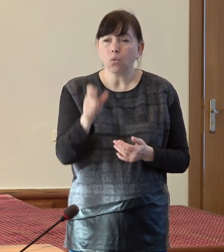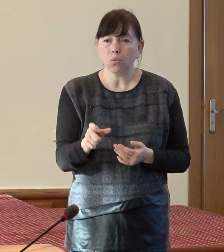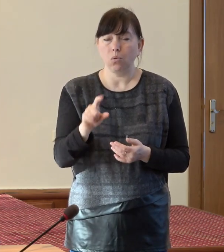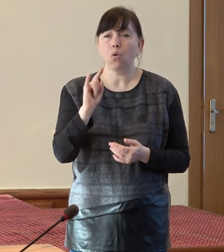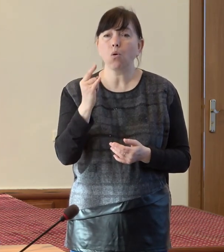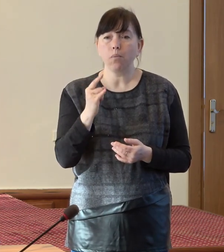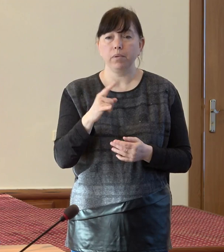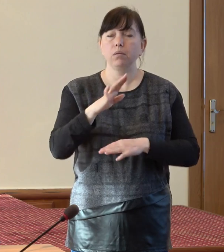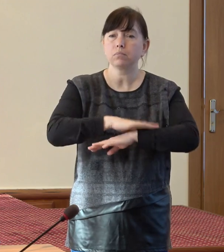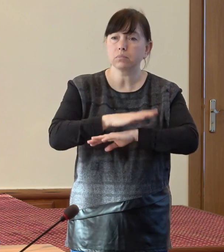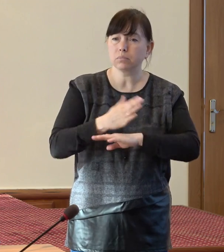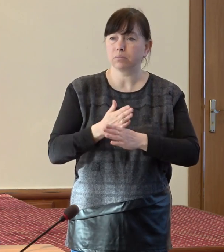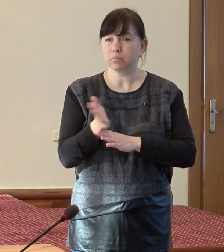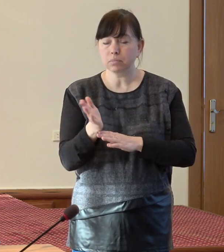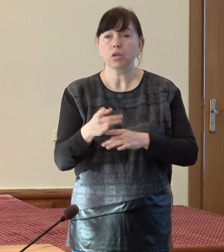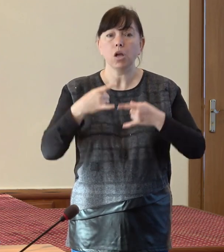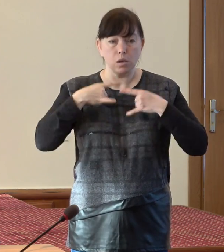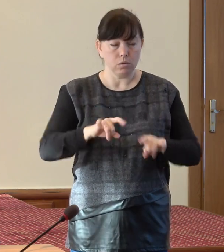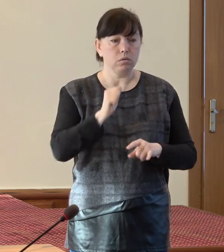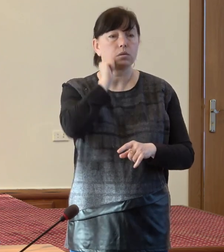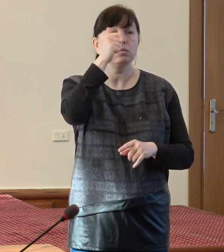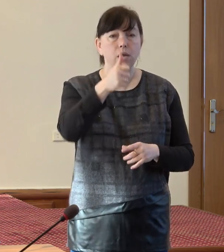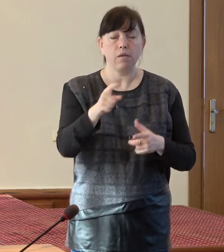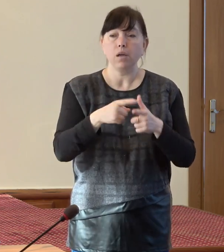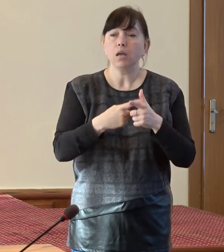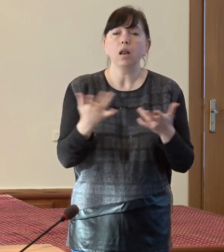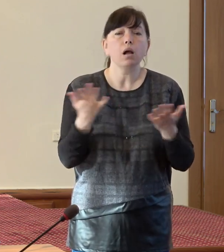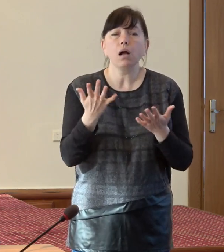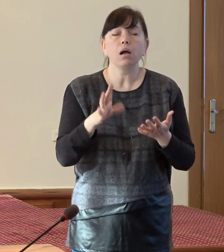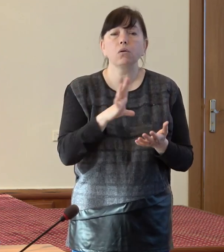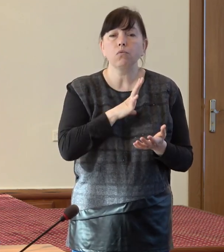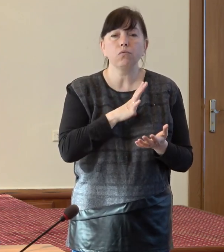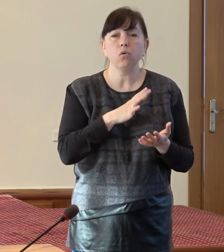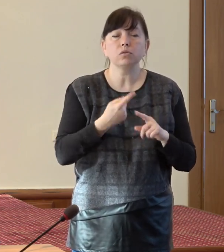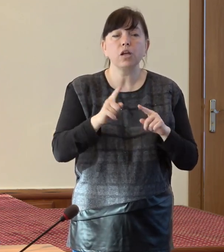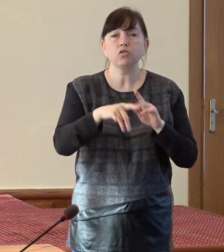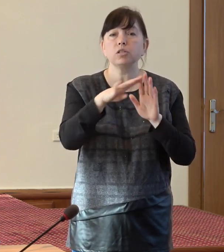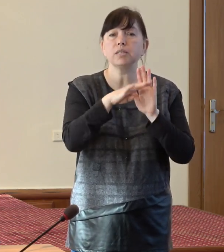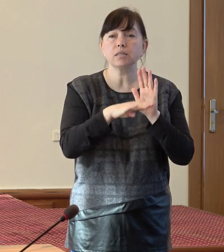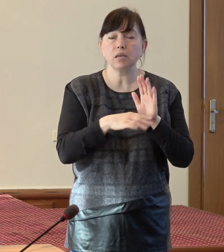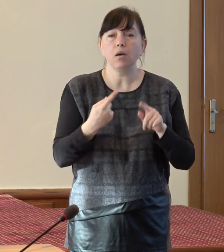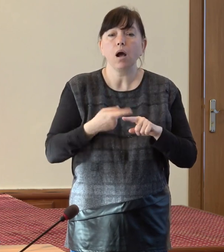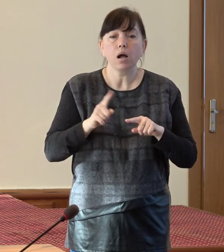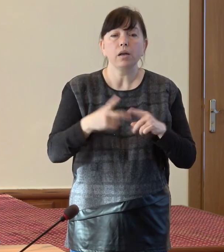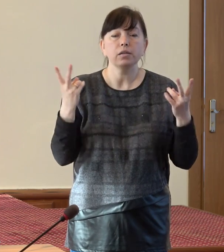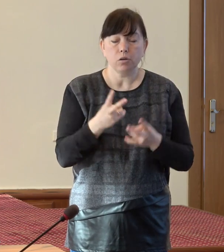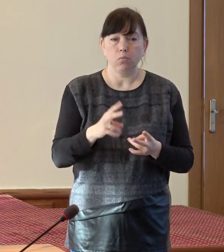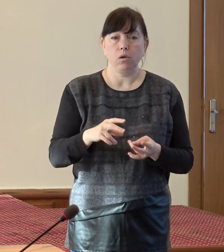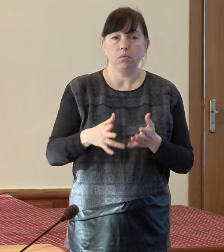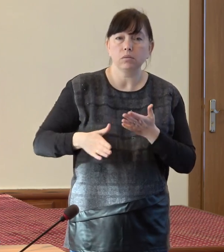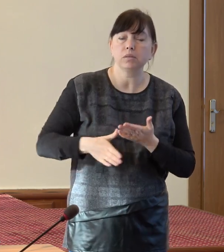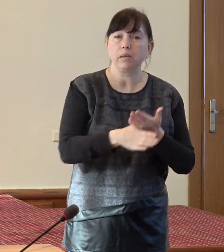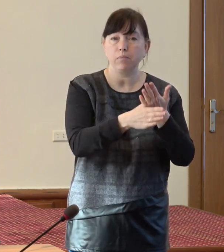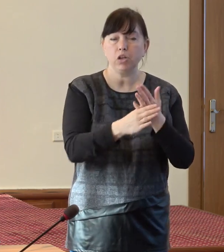comportamentale se naște peste noapte, oarecare a fost acel sistem care trebuia să se implice